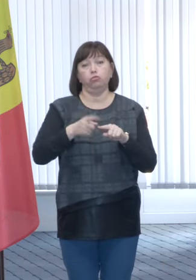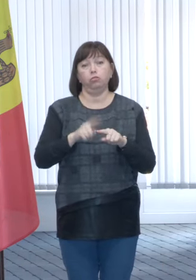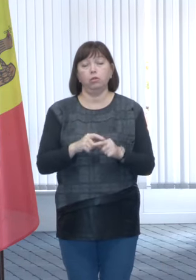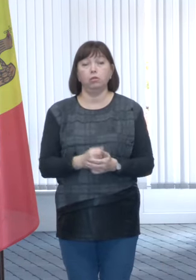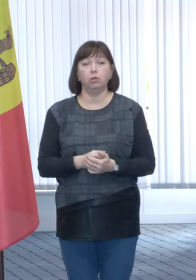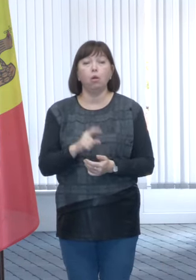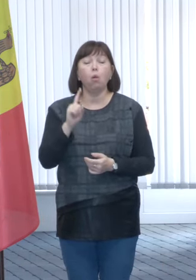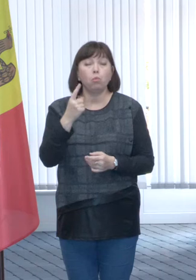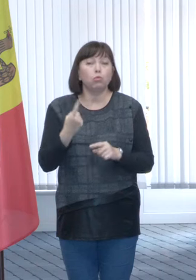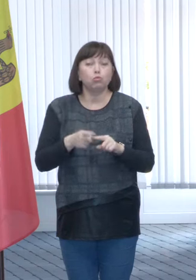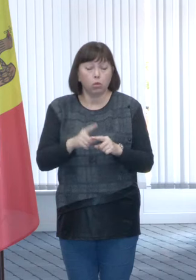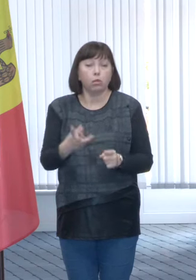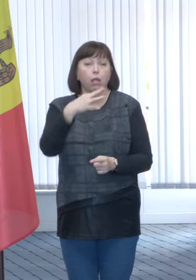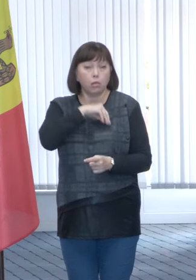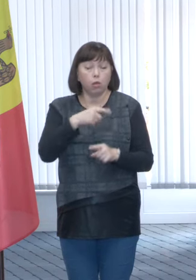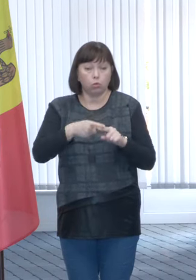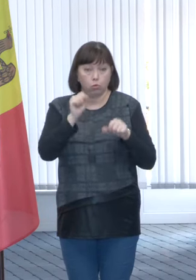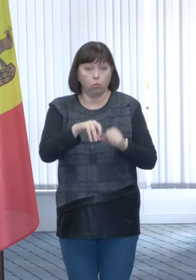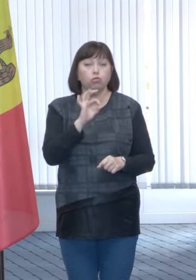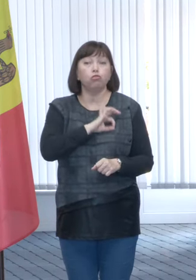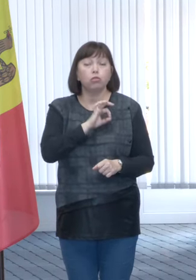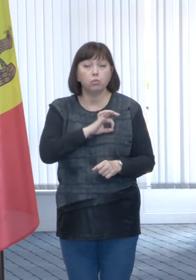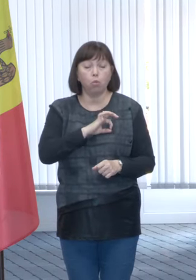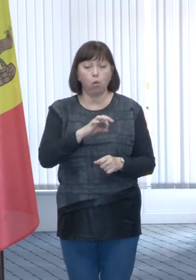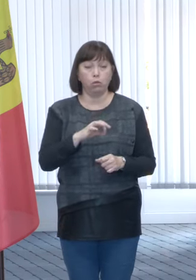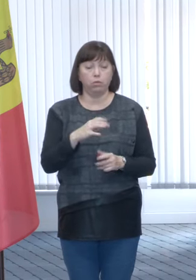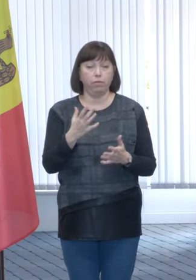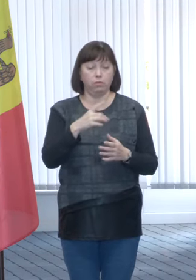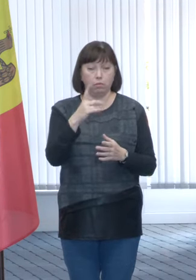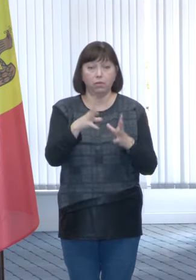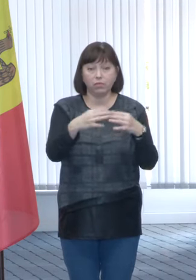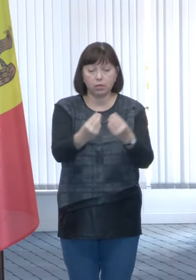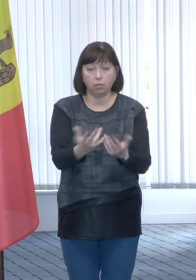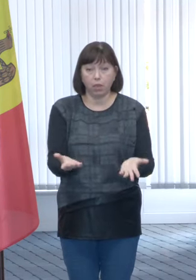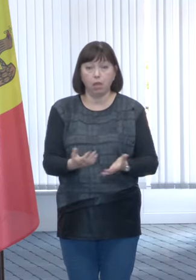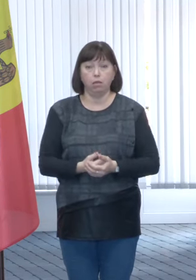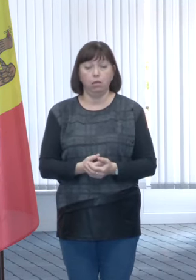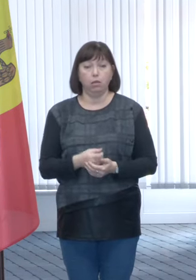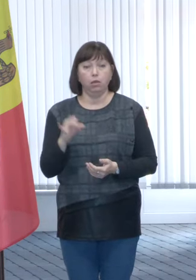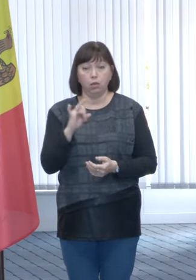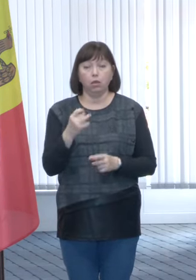pentru că asta este un venit care poate fi utilizat de către gospodării și, respectiv, el trebuie să fie